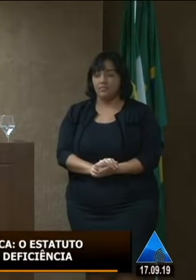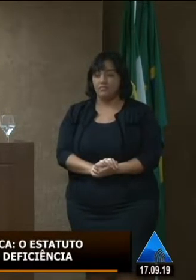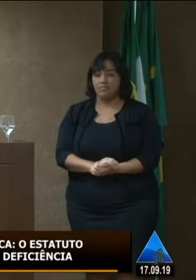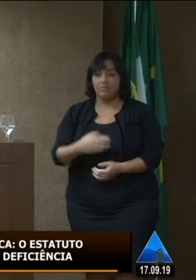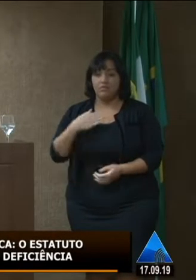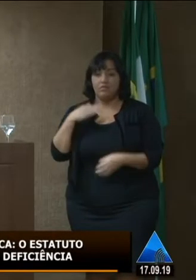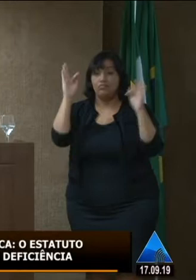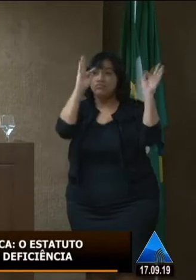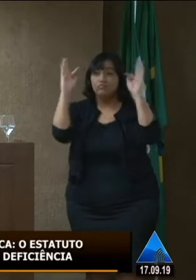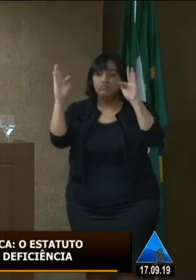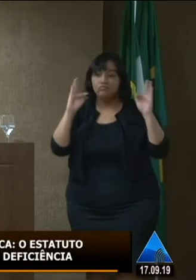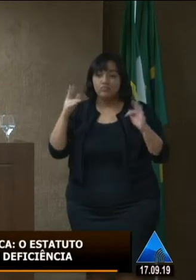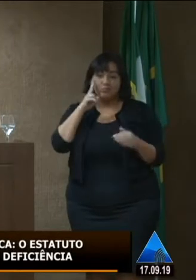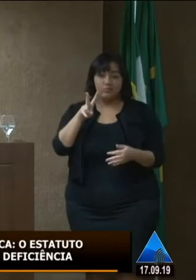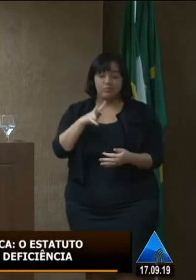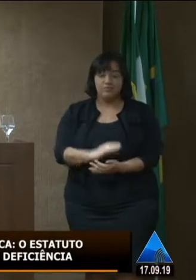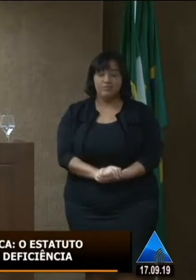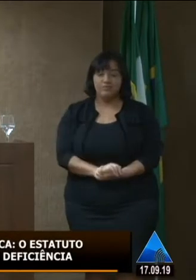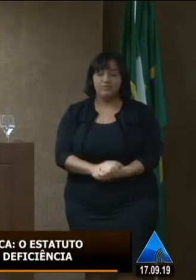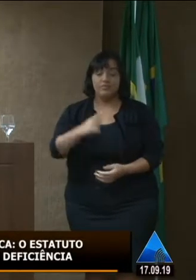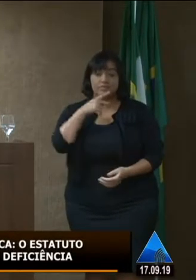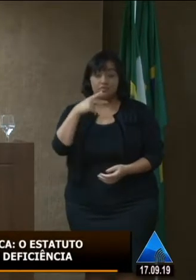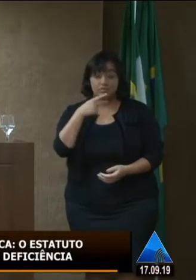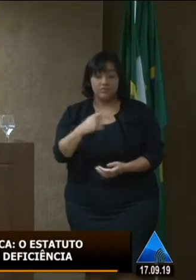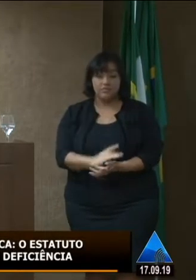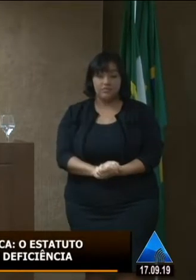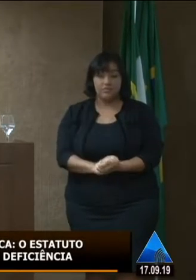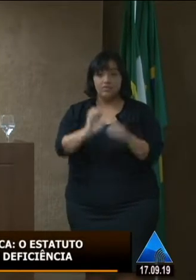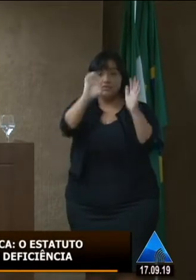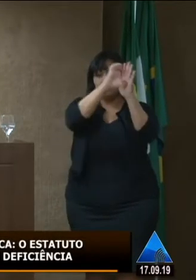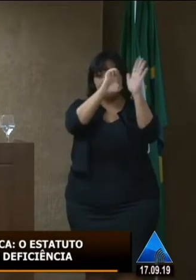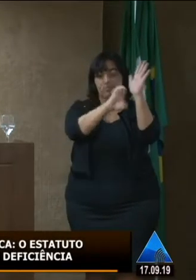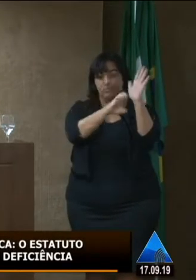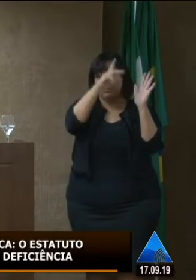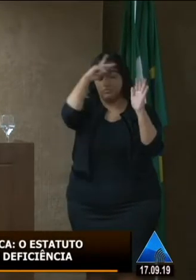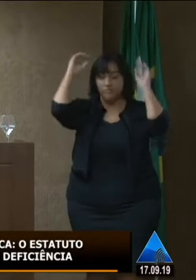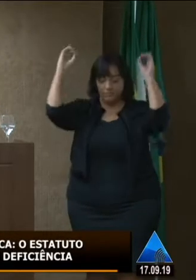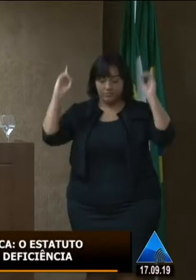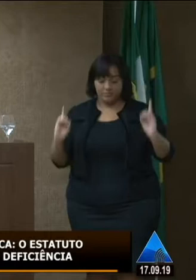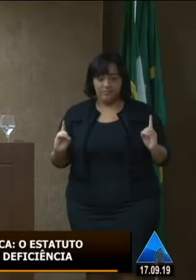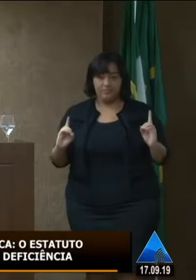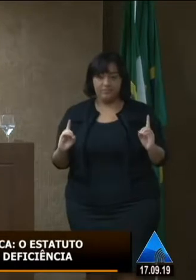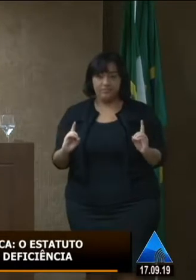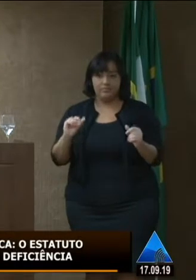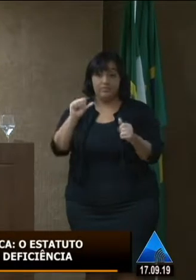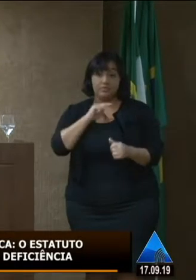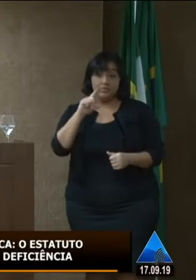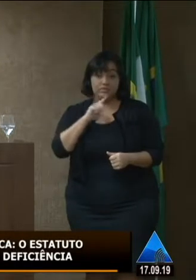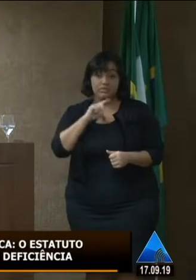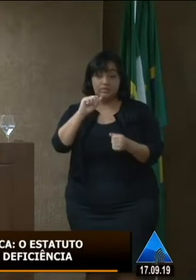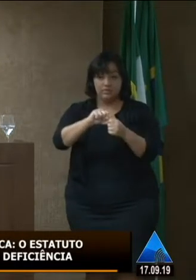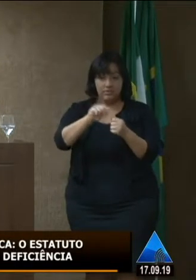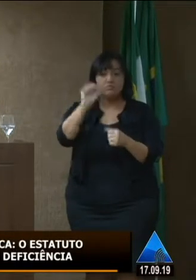momento dizer que o estatuto da pessoa com deficiência ele tem que ser feito